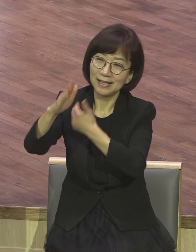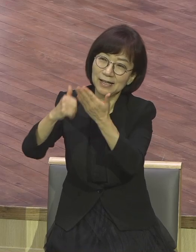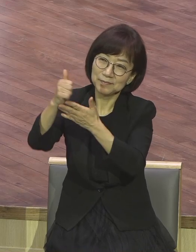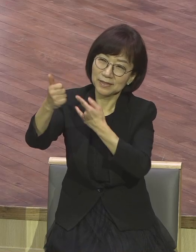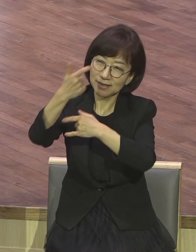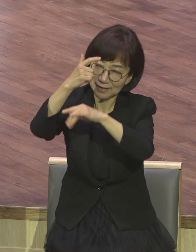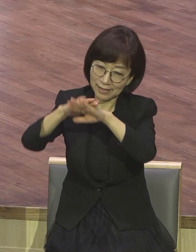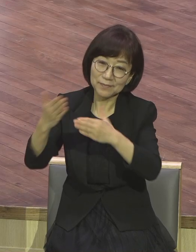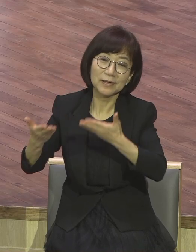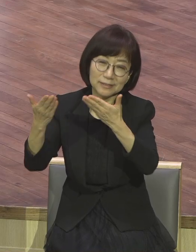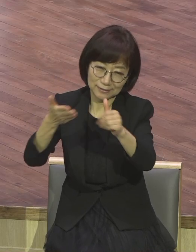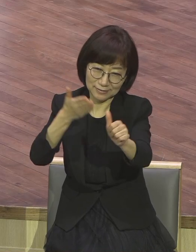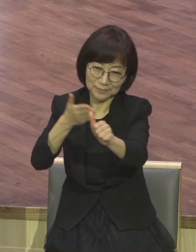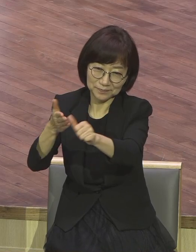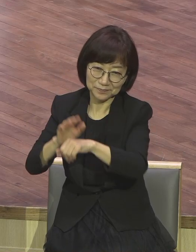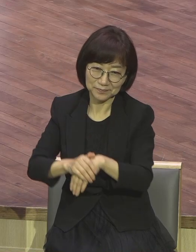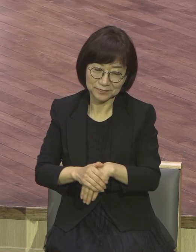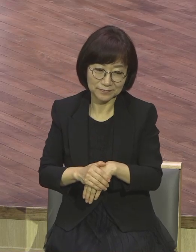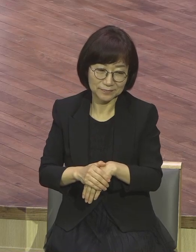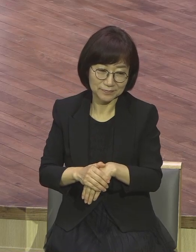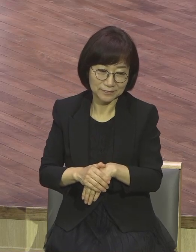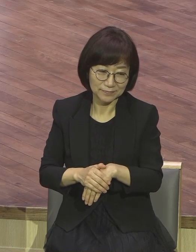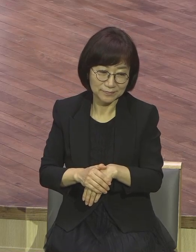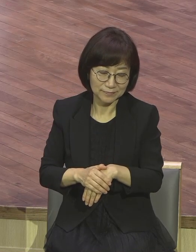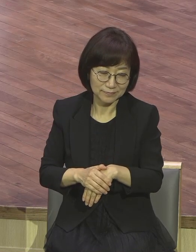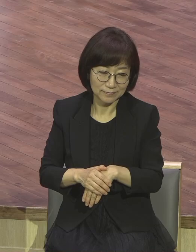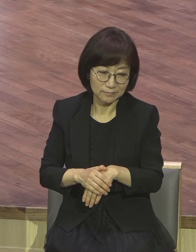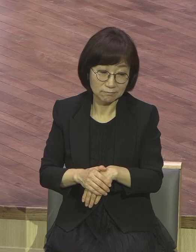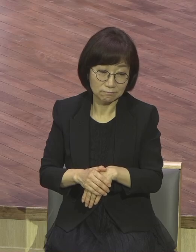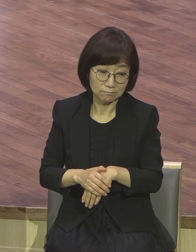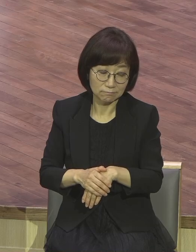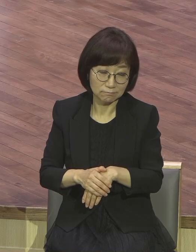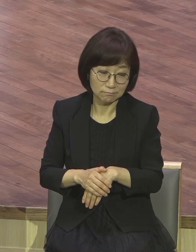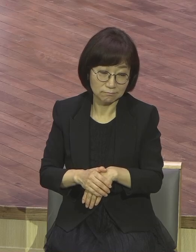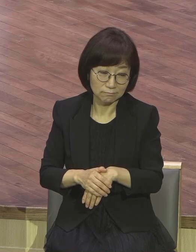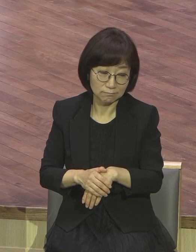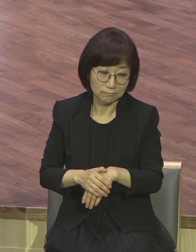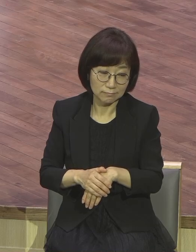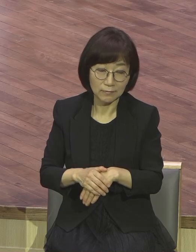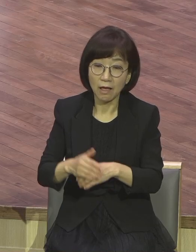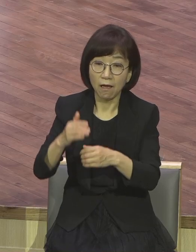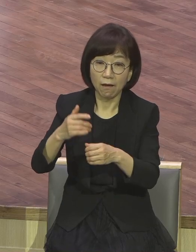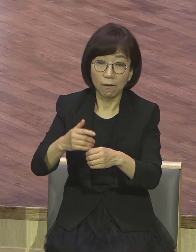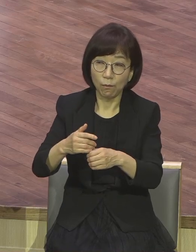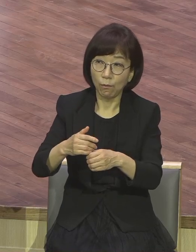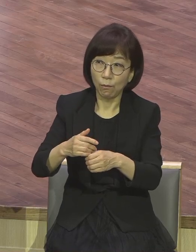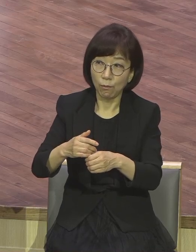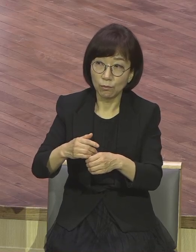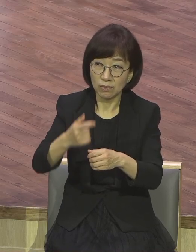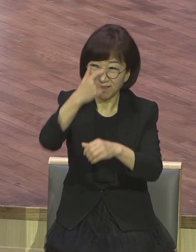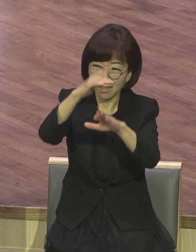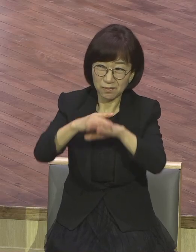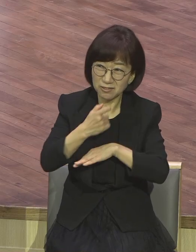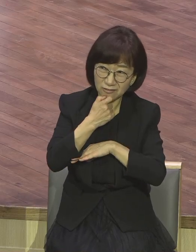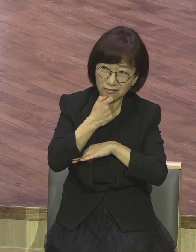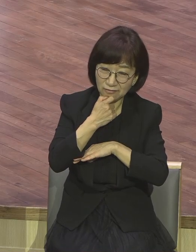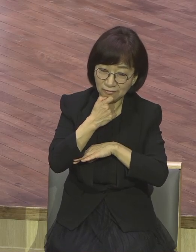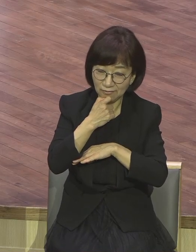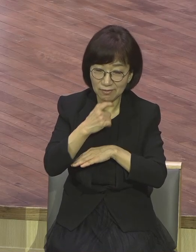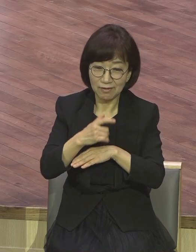예배가 없다. 하나님 책임 안집니다. 더더구나 영국에 다니면서 내가 하는 사업장에 다른 방 하지 않는다.